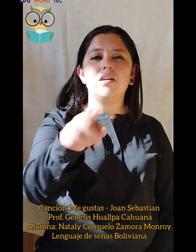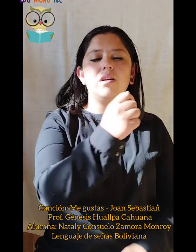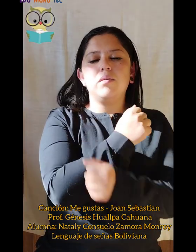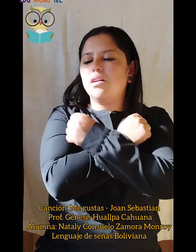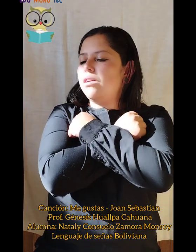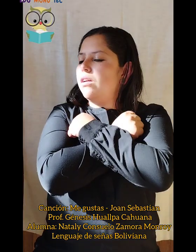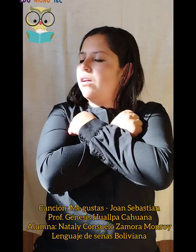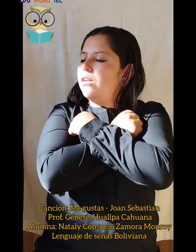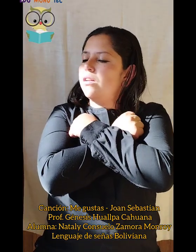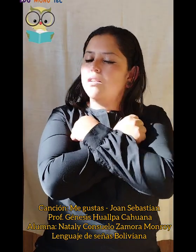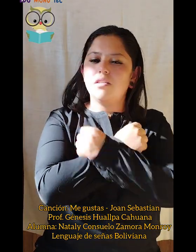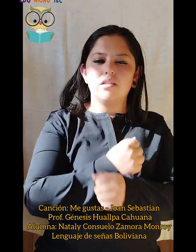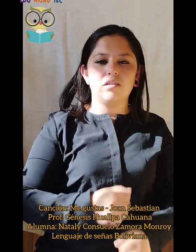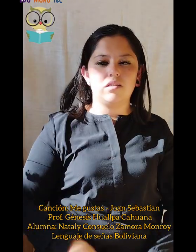que me quieres